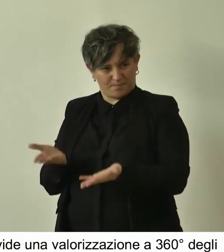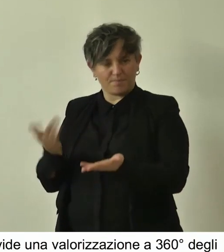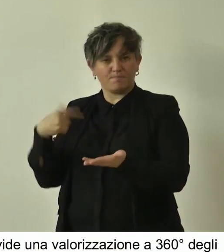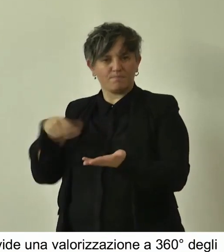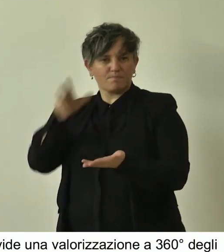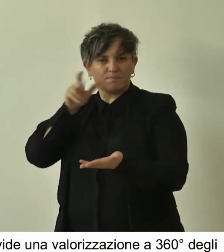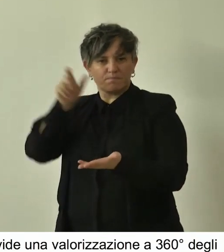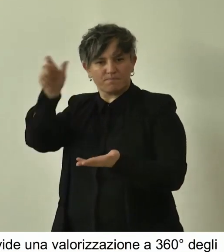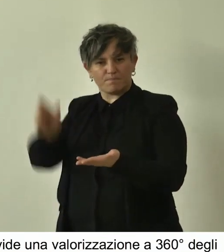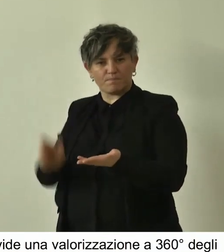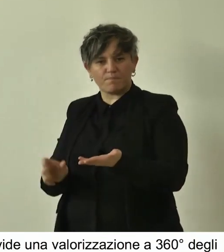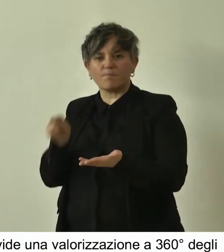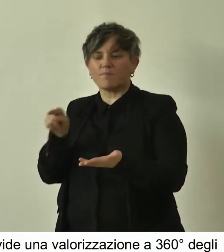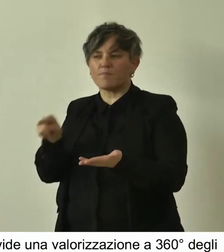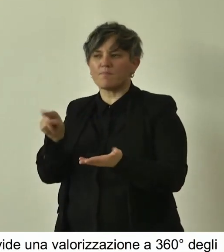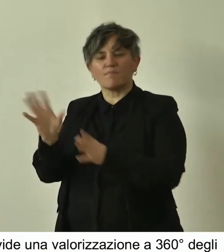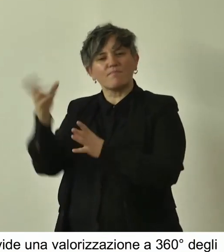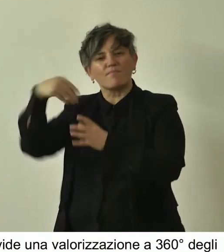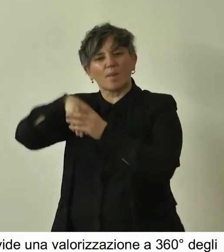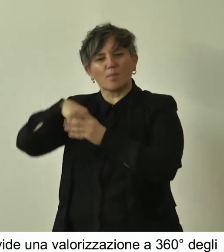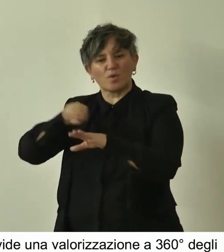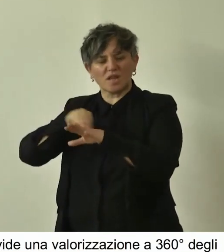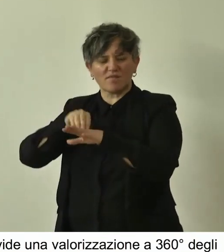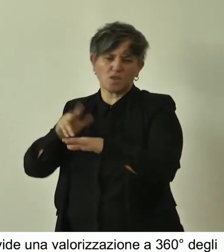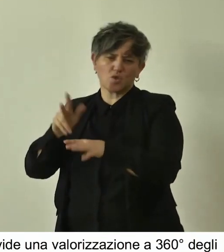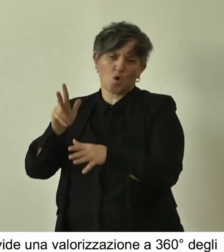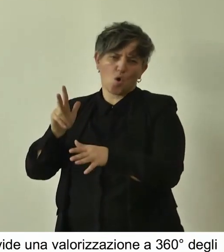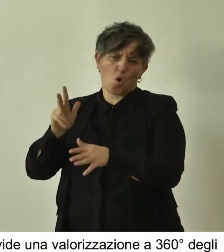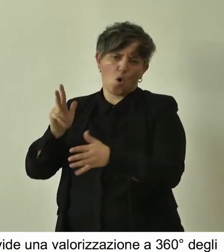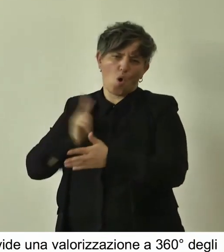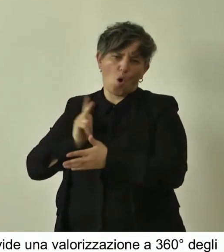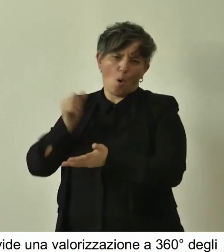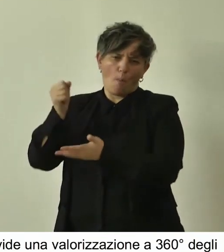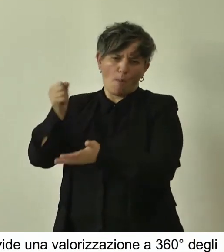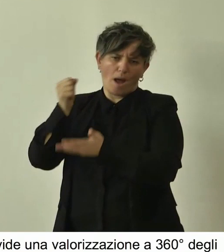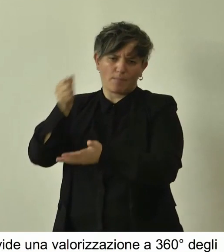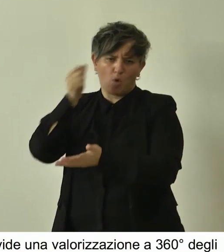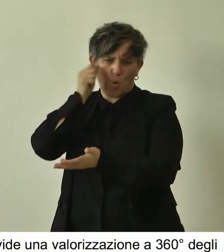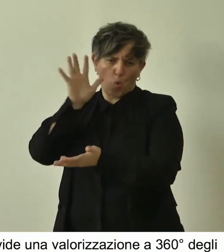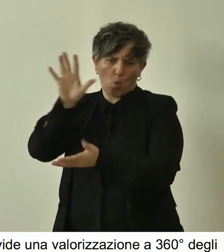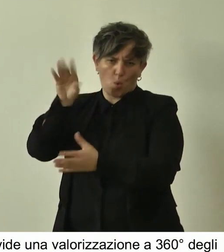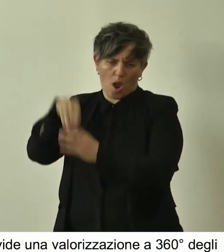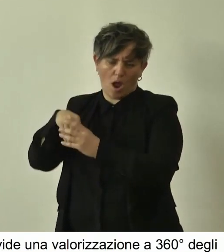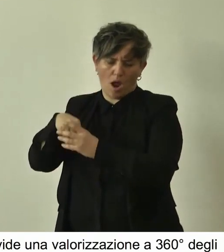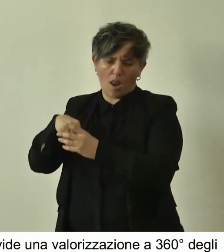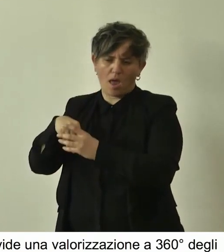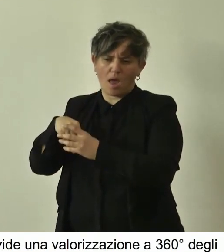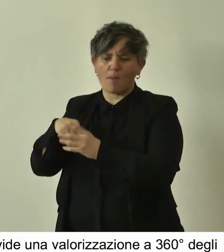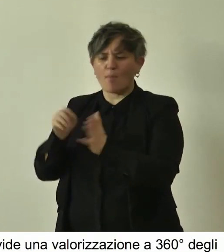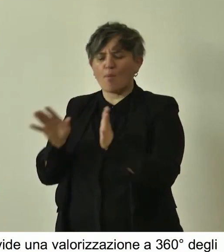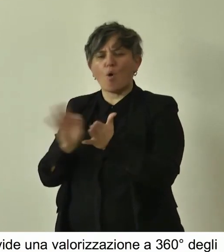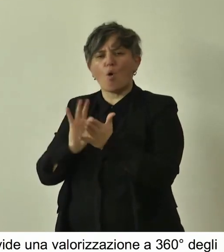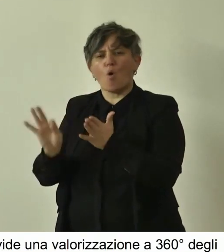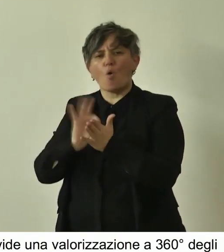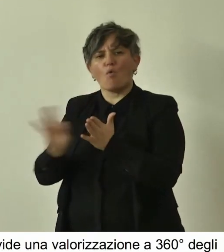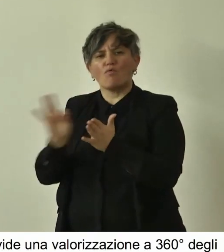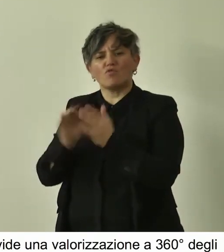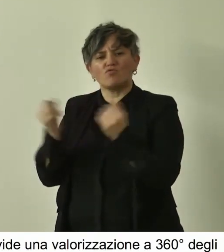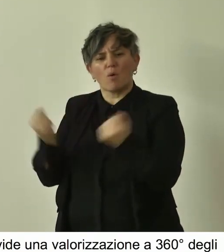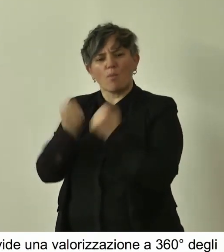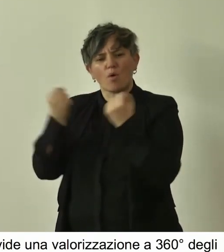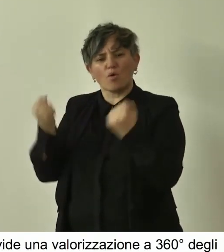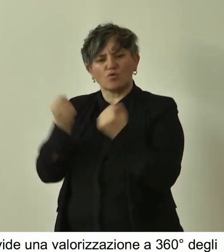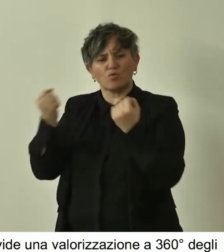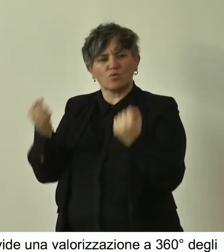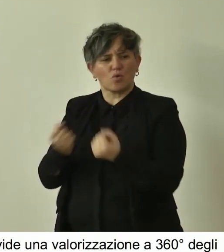che appunto è parte del servizio patrimonio culturale e in particolare dell'Ufficio Promozione della Qualità del